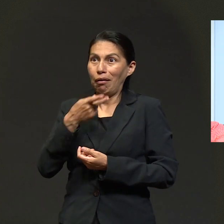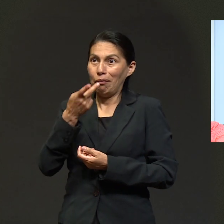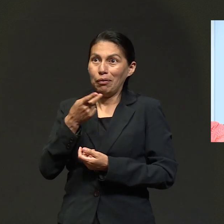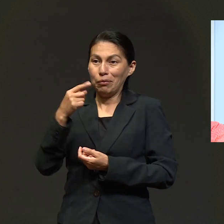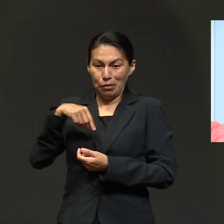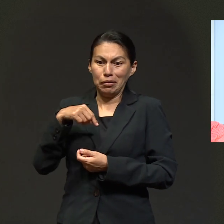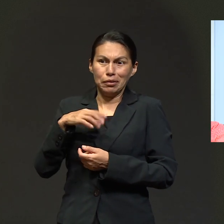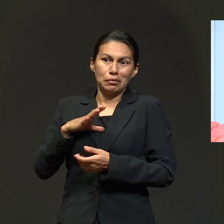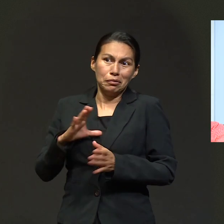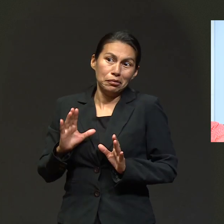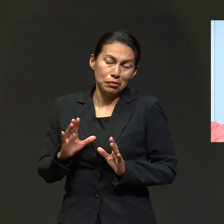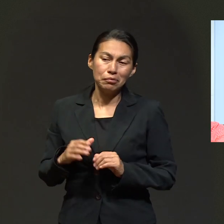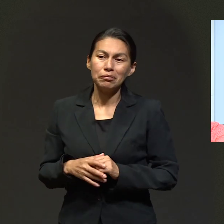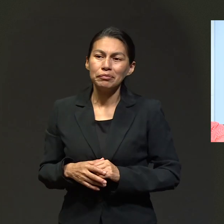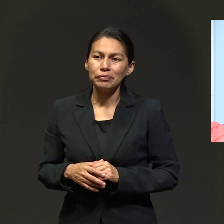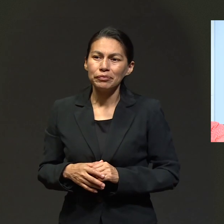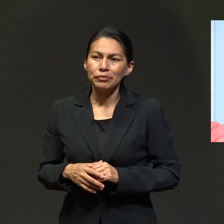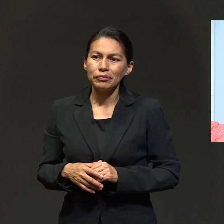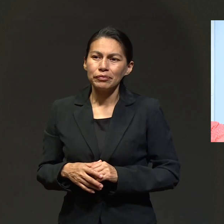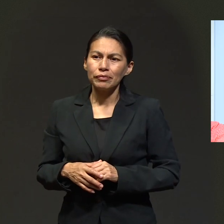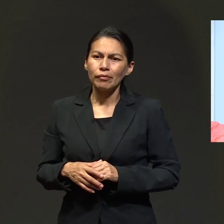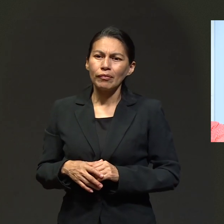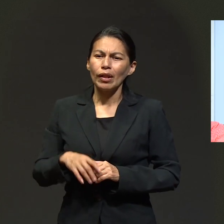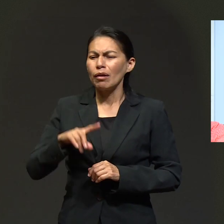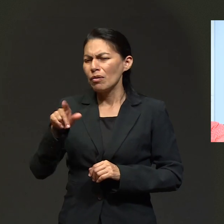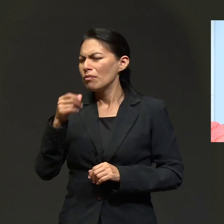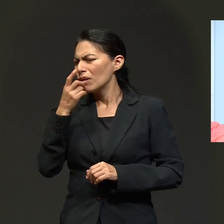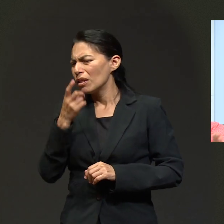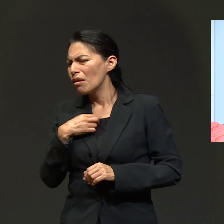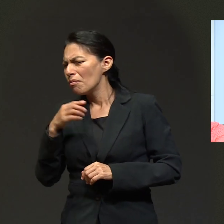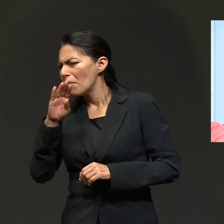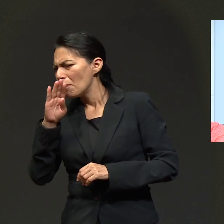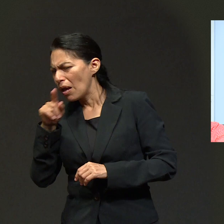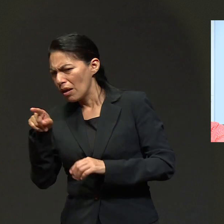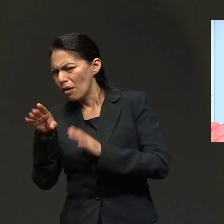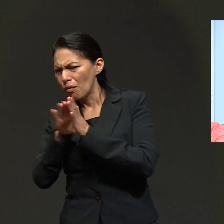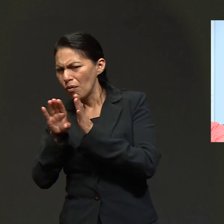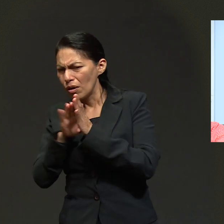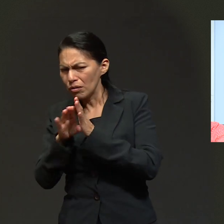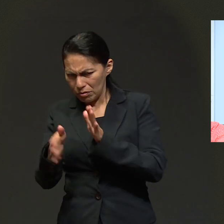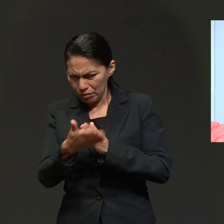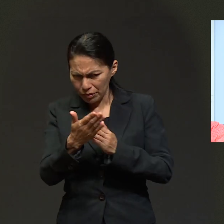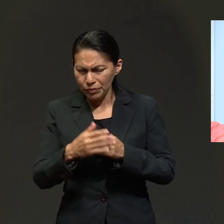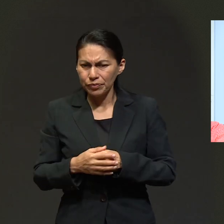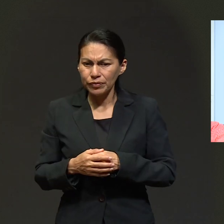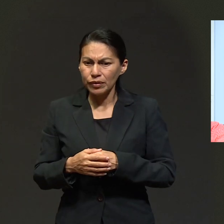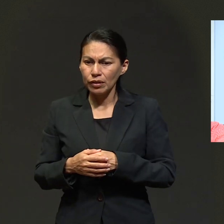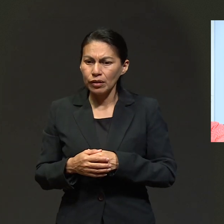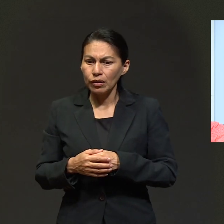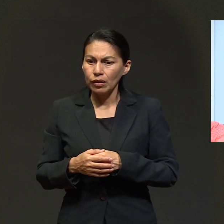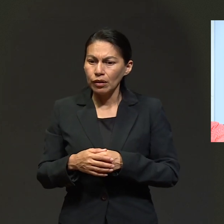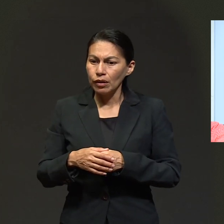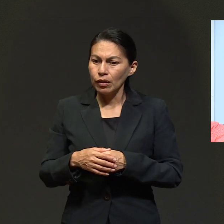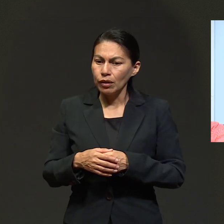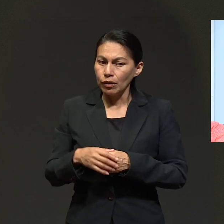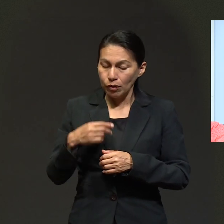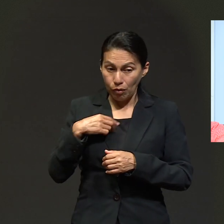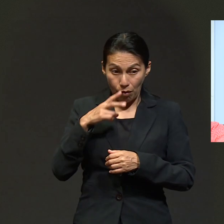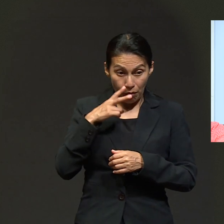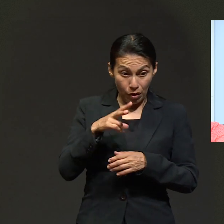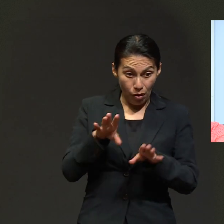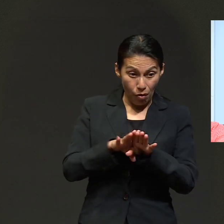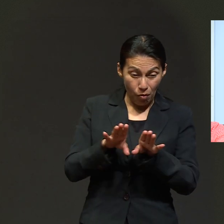¿no? Y dije, no, no lo hablo, pero pues aquí estoy. Y luego para eso ya me mandan al cuarto de mi mamá y ahí comenta ella de,